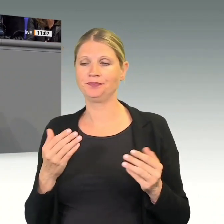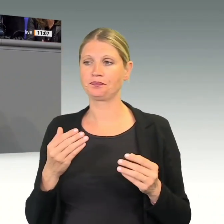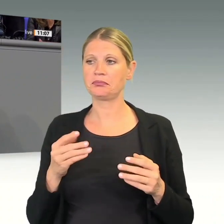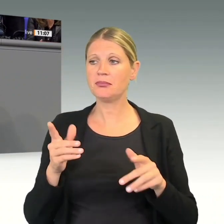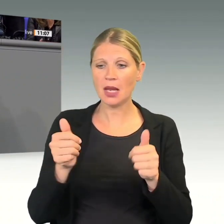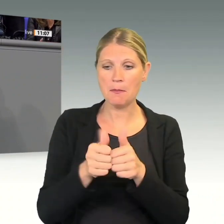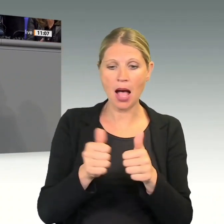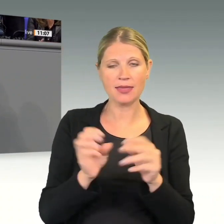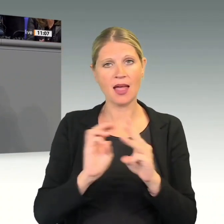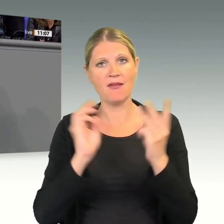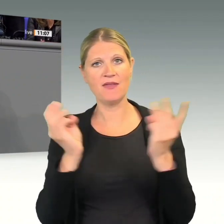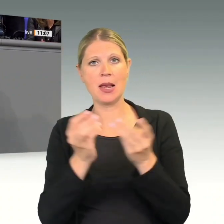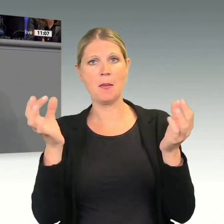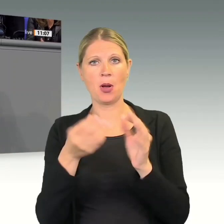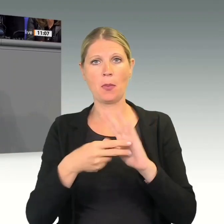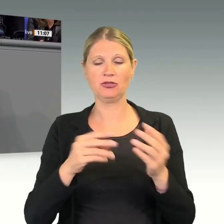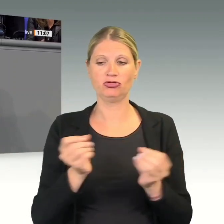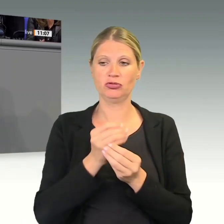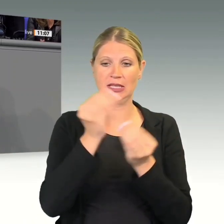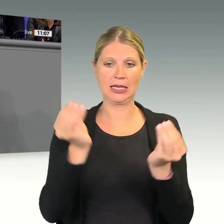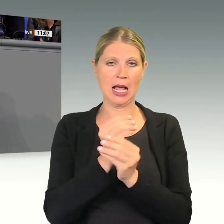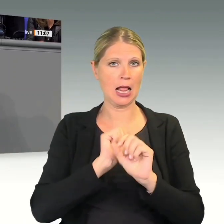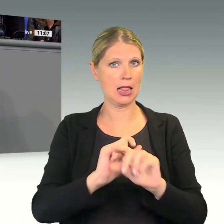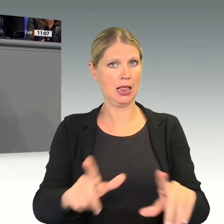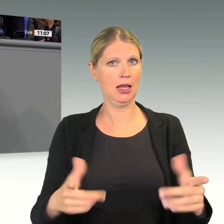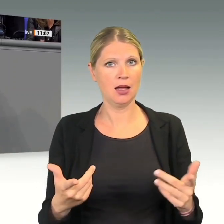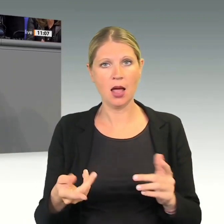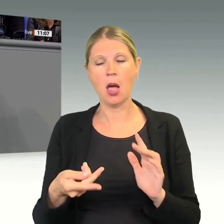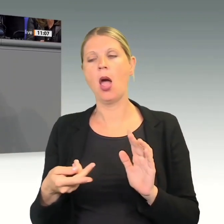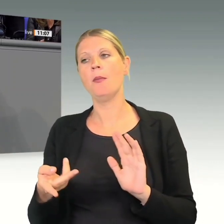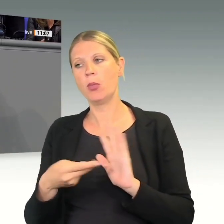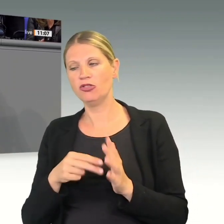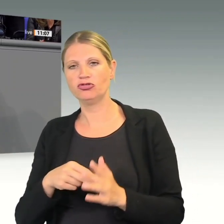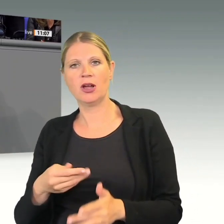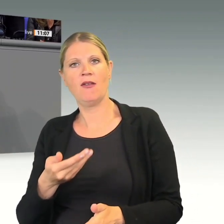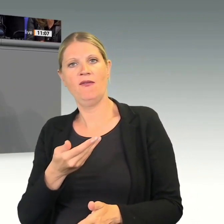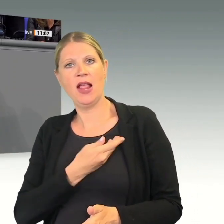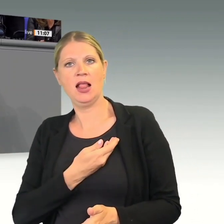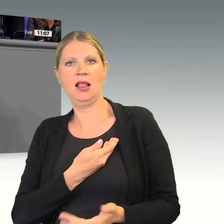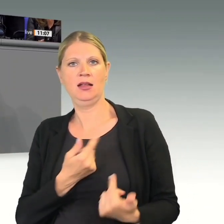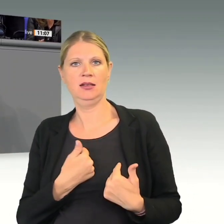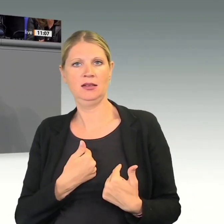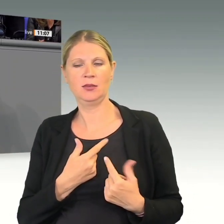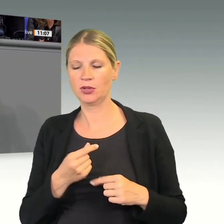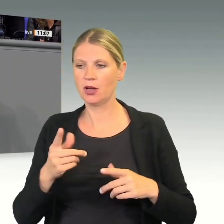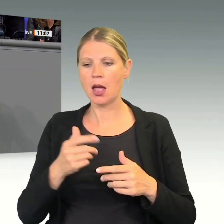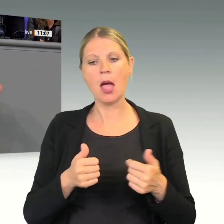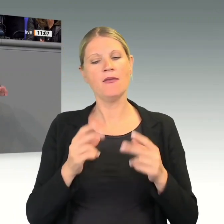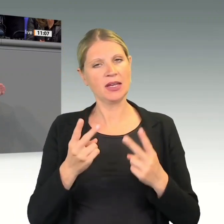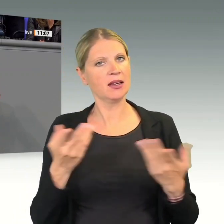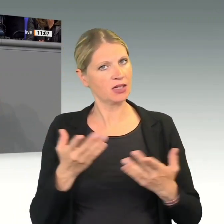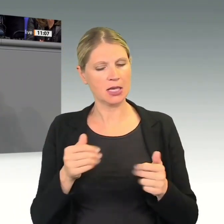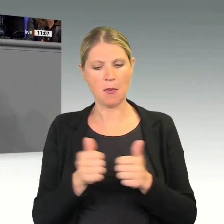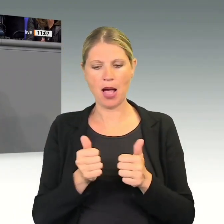Politische Signale brauchen politischen Willen. Der politische Wille zur Einigung besteht dann, wenn sich die Partner auf Augenhöhe